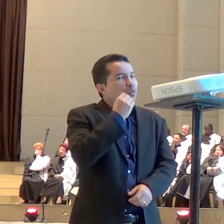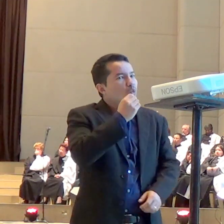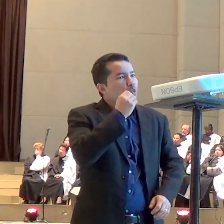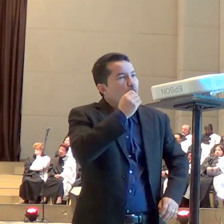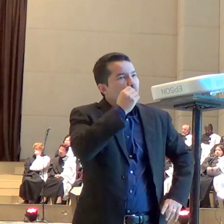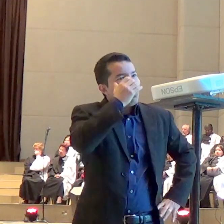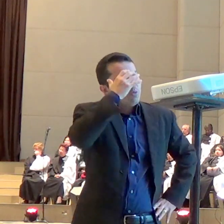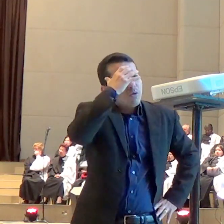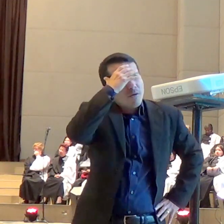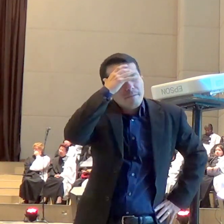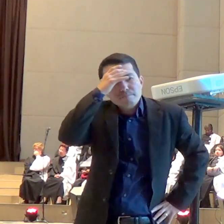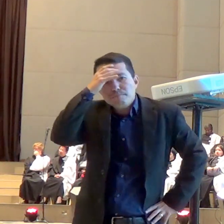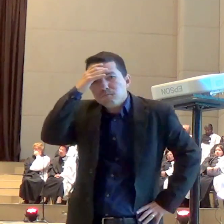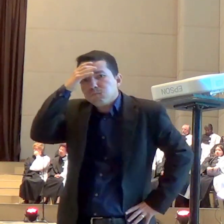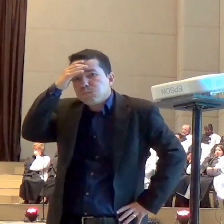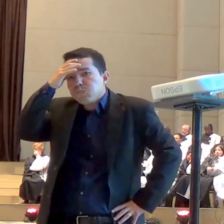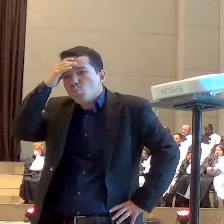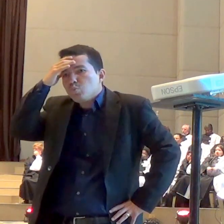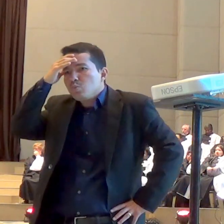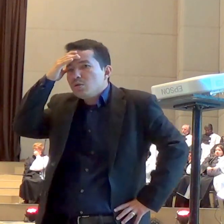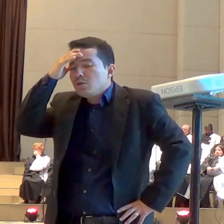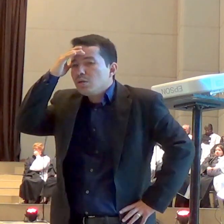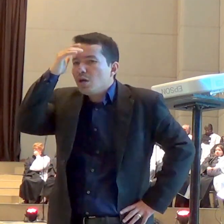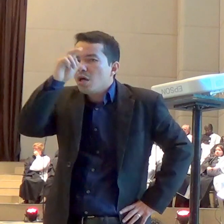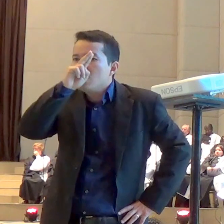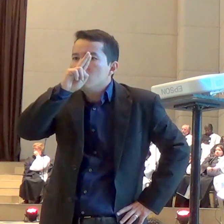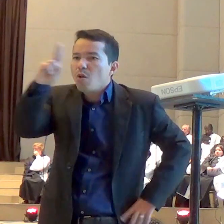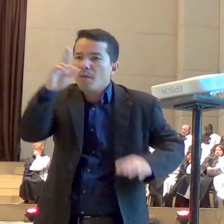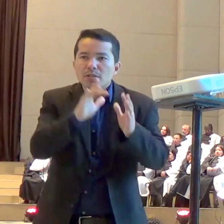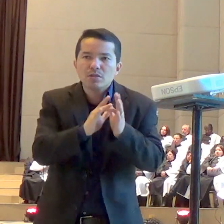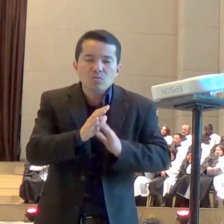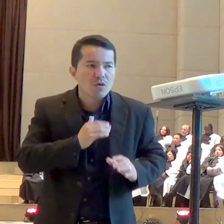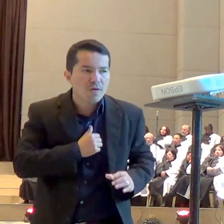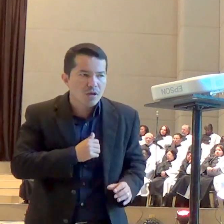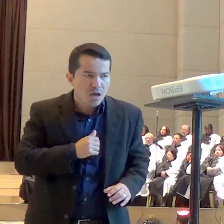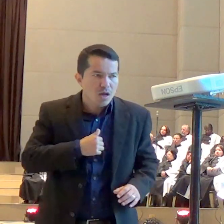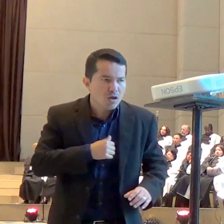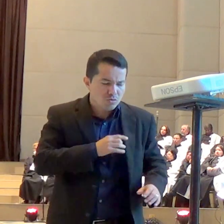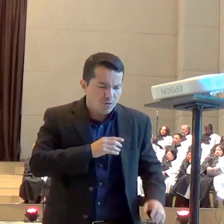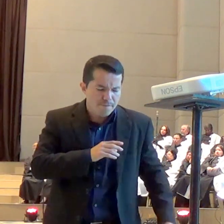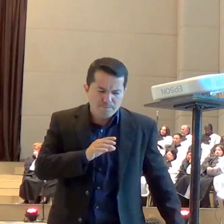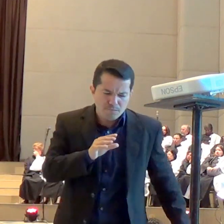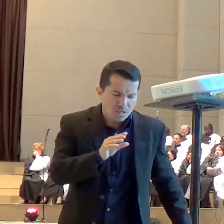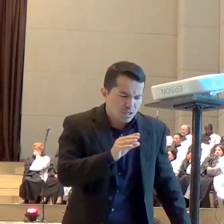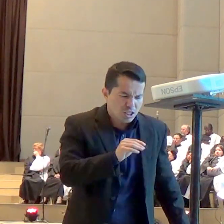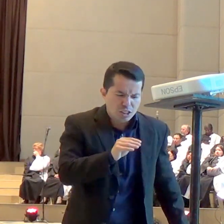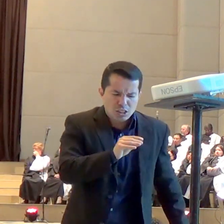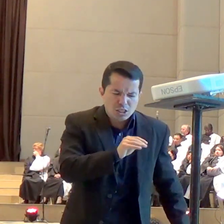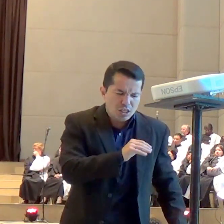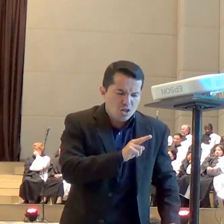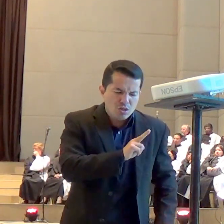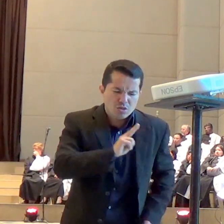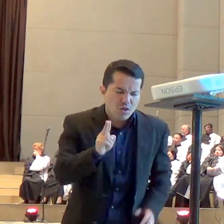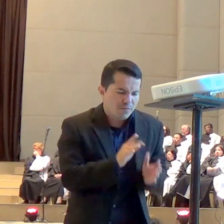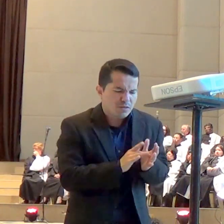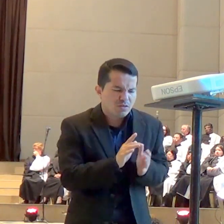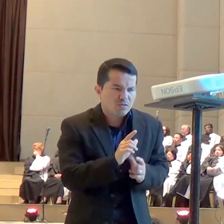foi liberta pela autoridade do nome de Jesus mas eu não estava sozinho ali os anjos do Senhor estavam ali